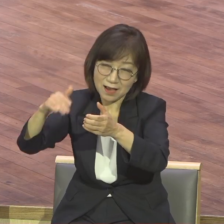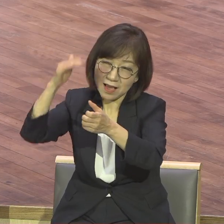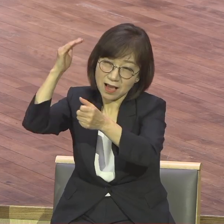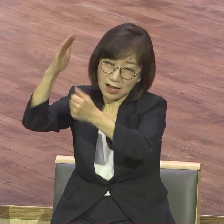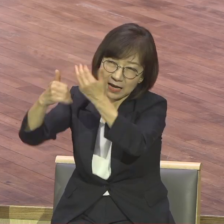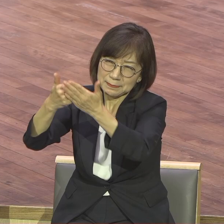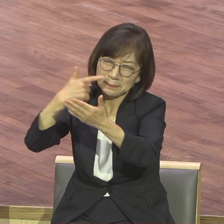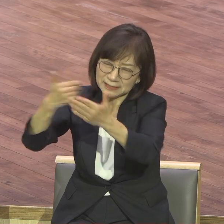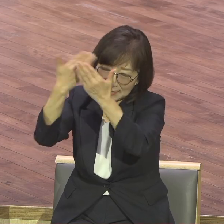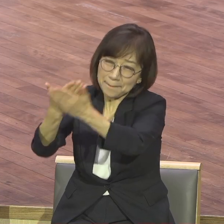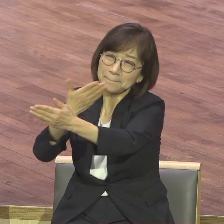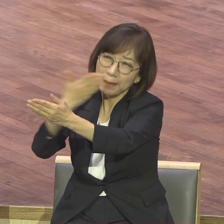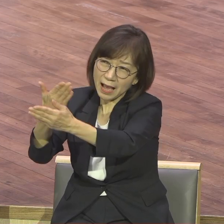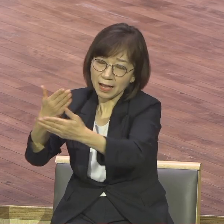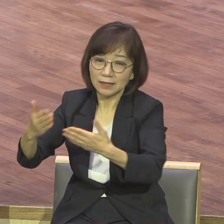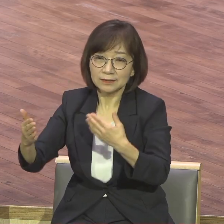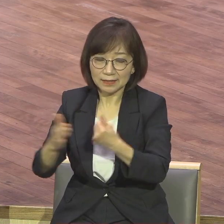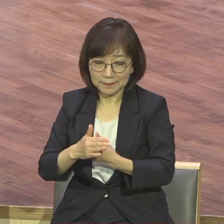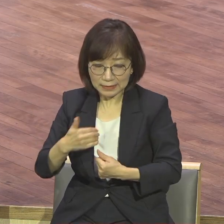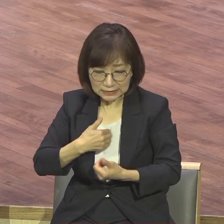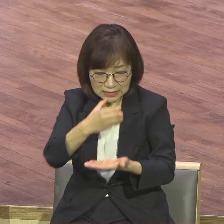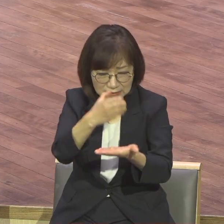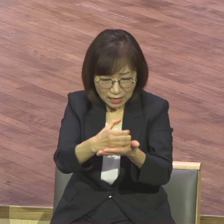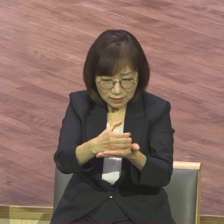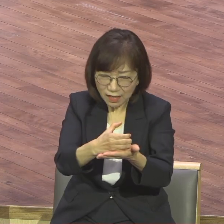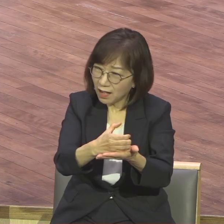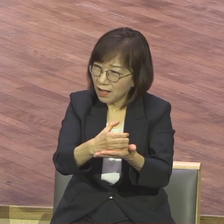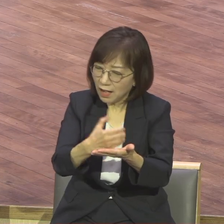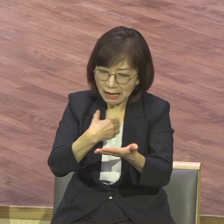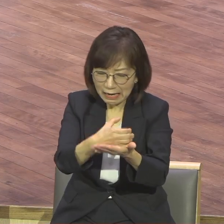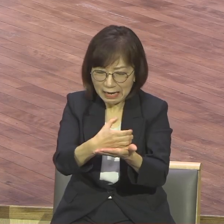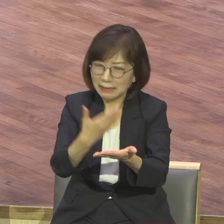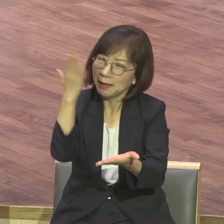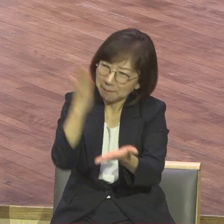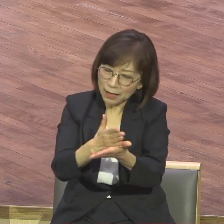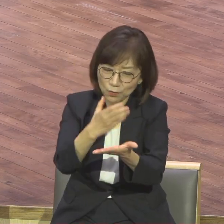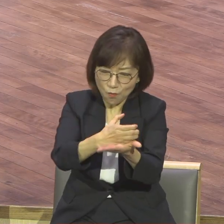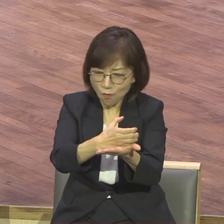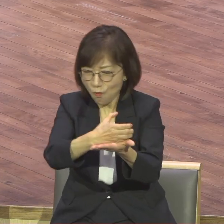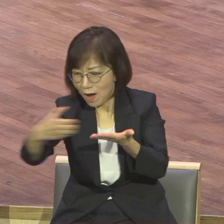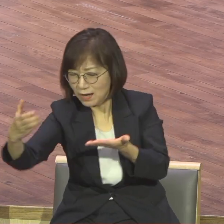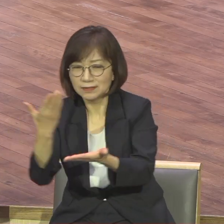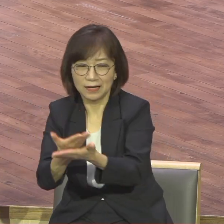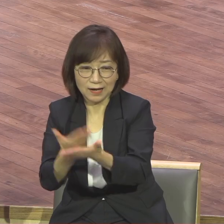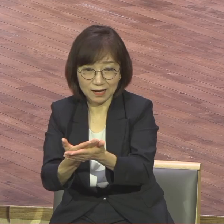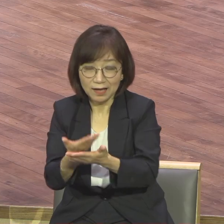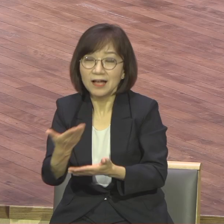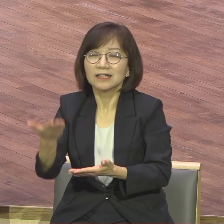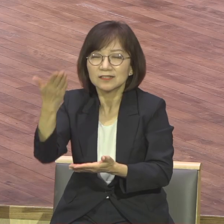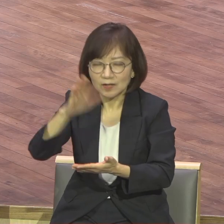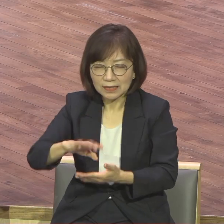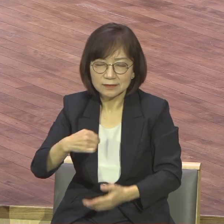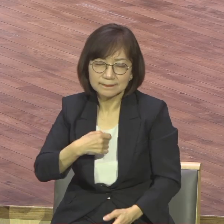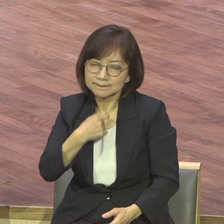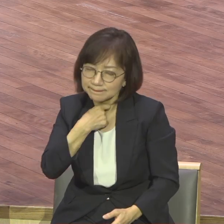가능하오니 이 잔을 내게서 옮기시옵소서 그러나 나의 원대로 마흡시고